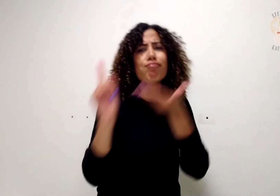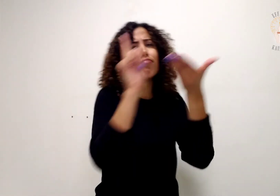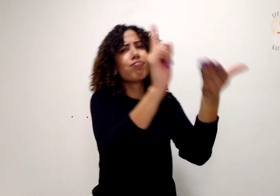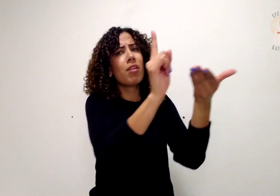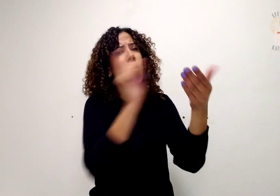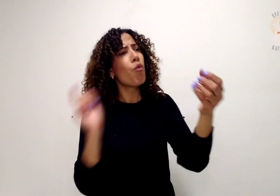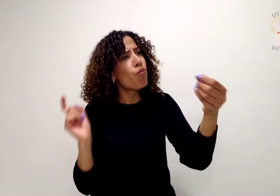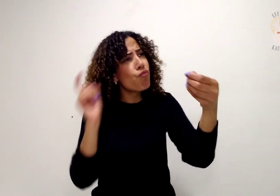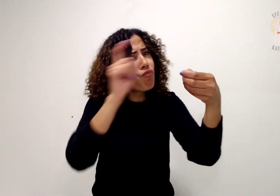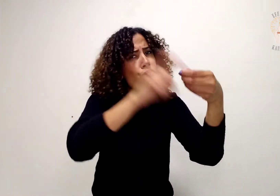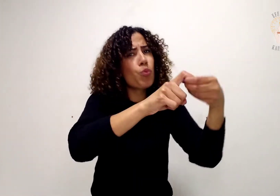volta para ti.